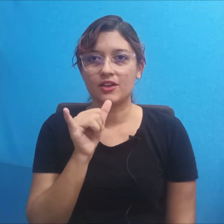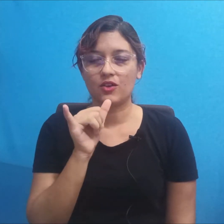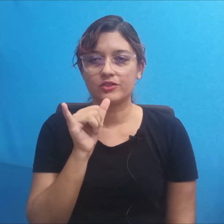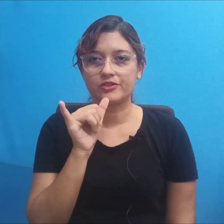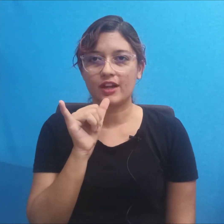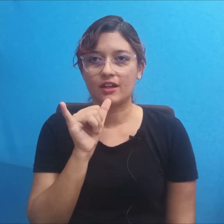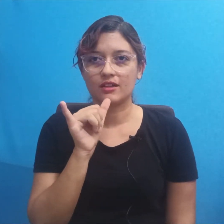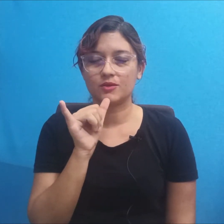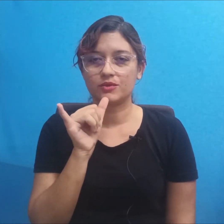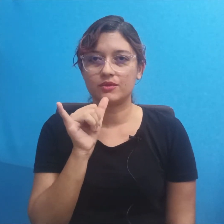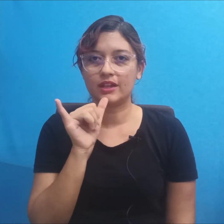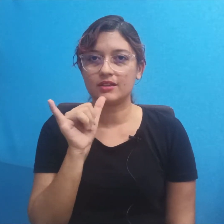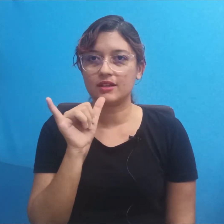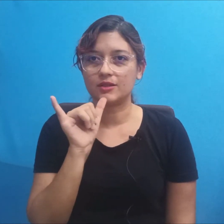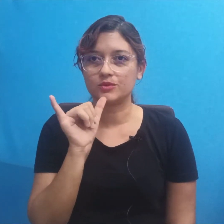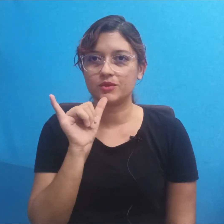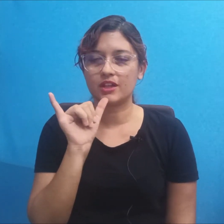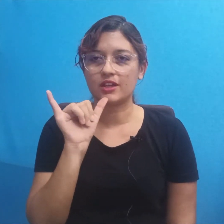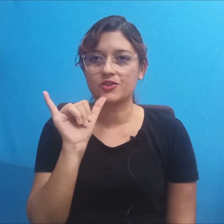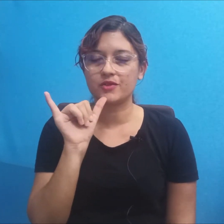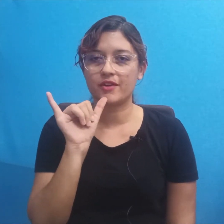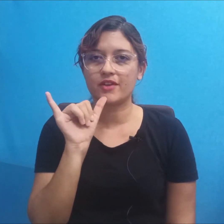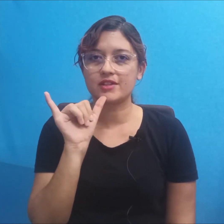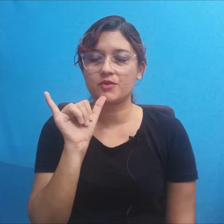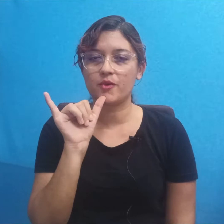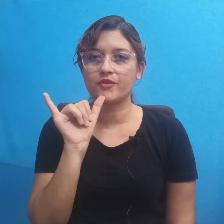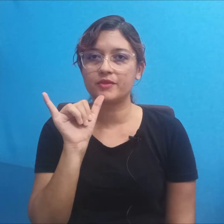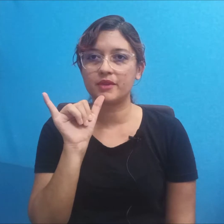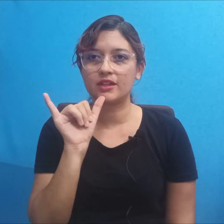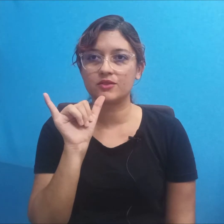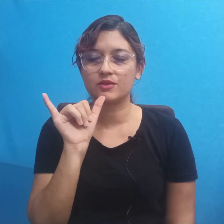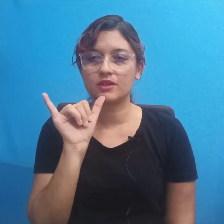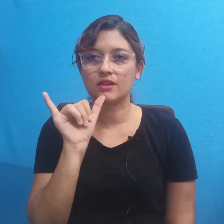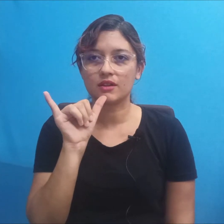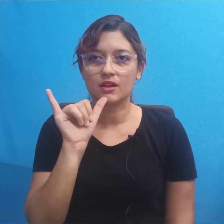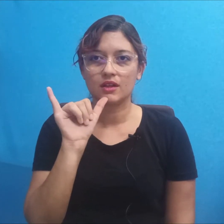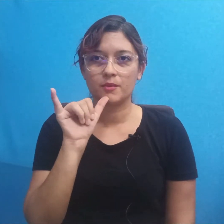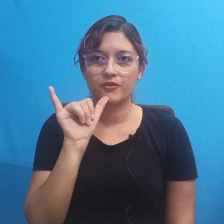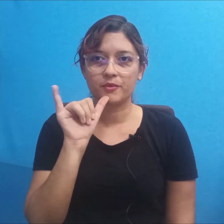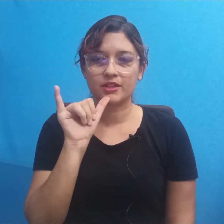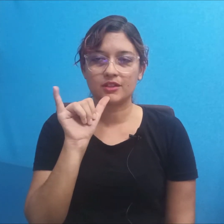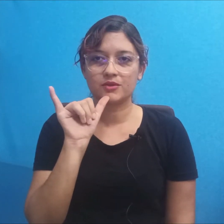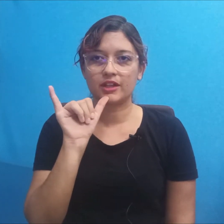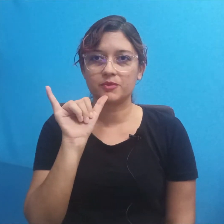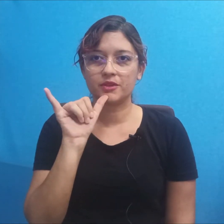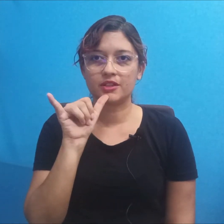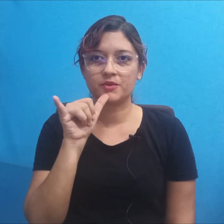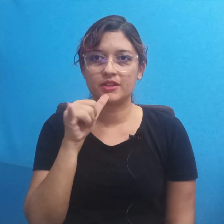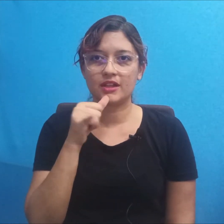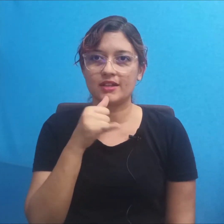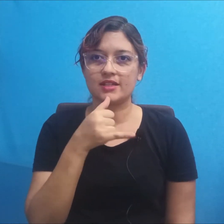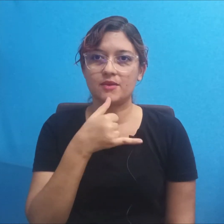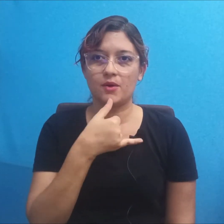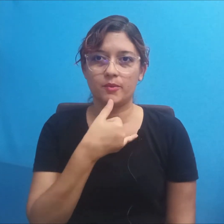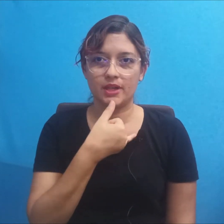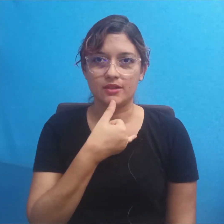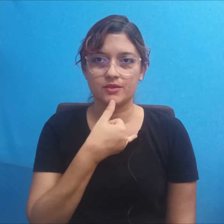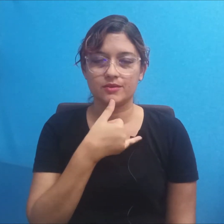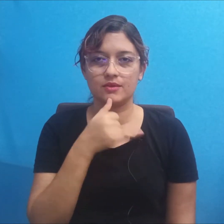o dedão no queixo e vai fazer um movimento, movimentando o dedo medinho em direção ao peito. Ao mesmo